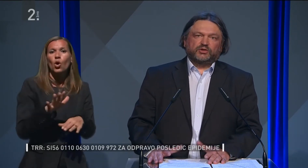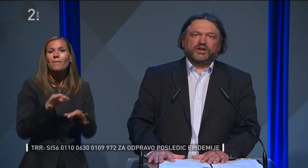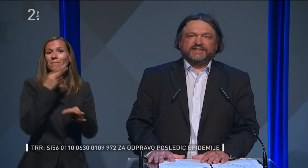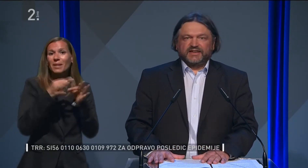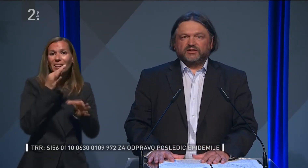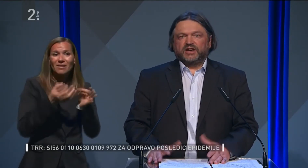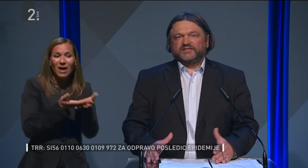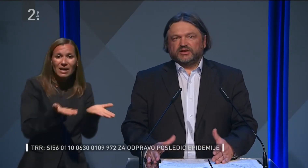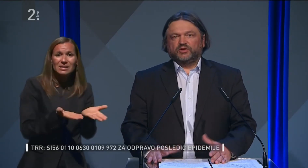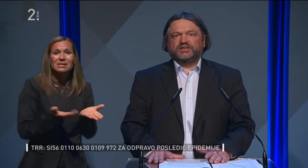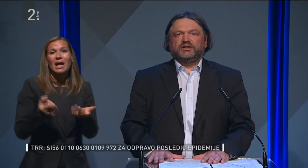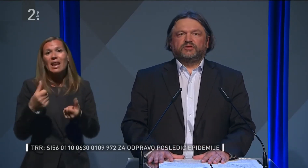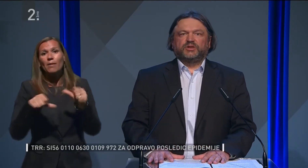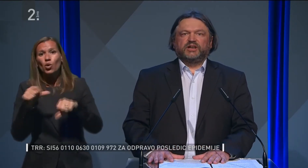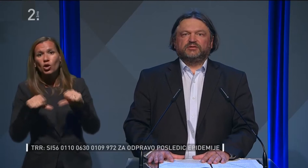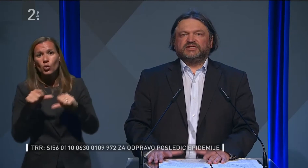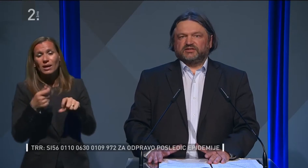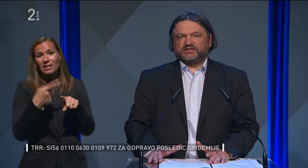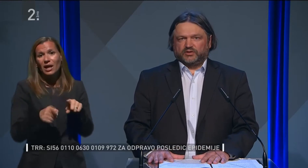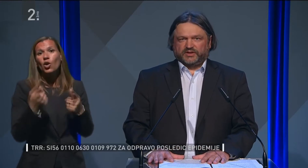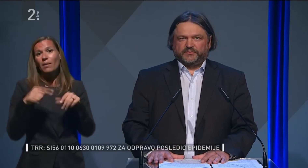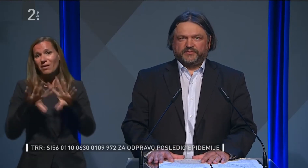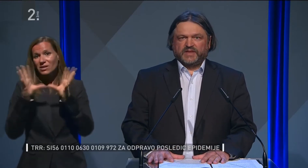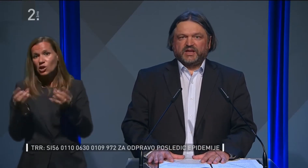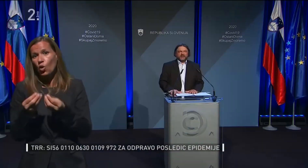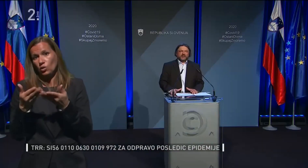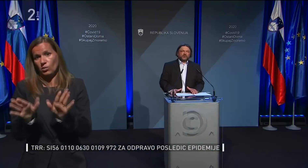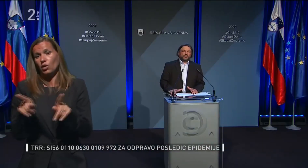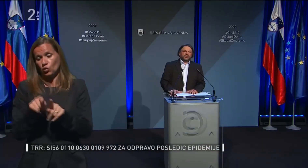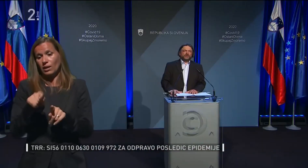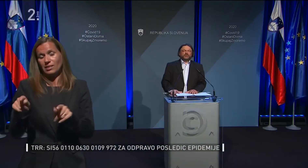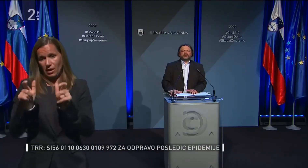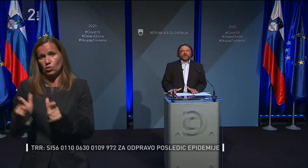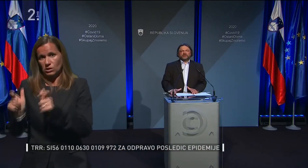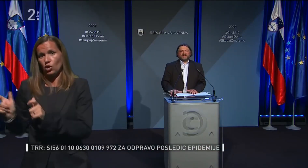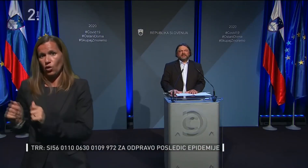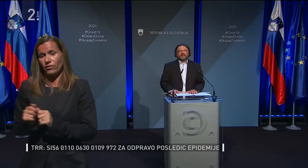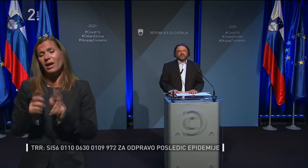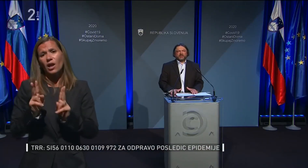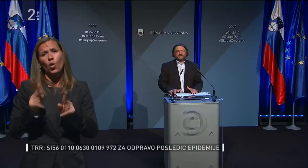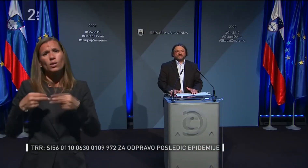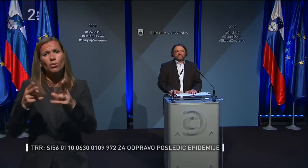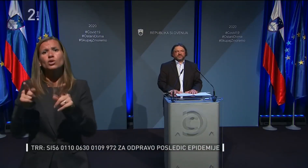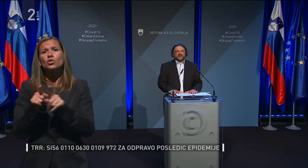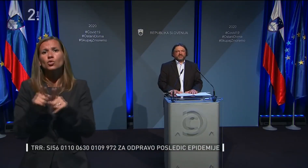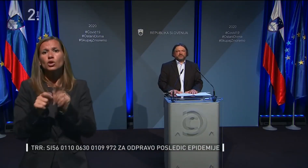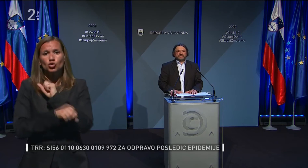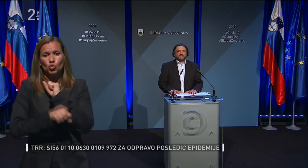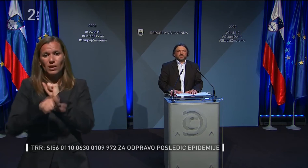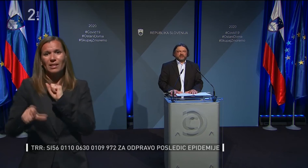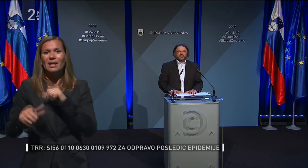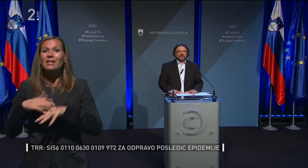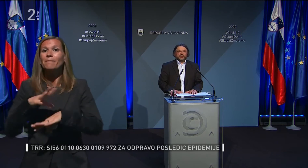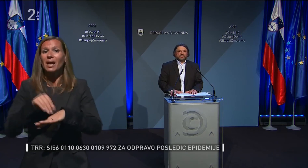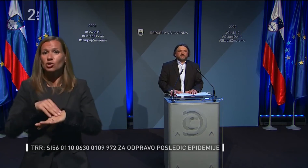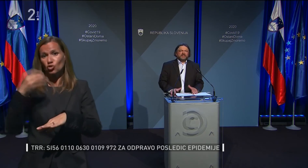in laboratorije delno ali v celoti odprle tudi te ostanove, ki lahko napotijo tudi svoje študente na praktično izobraževanje pri